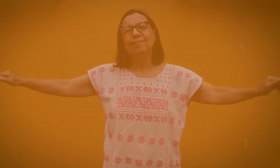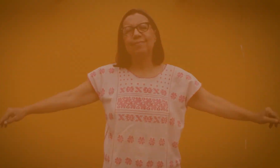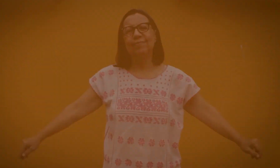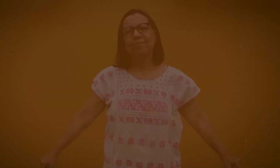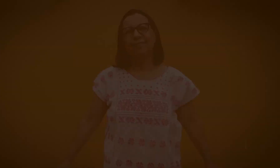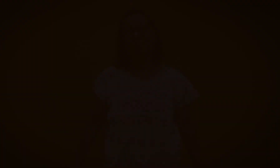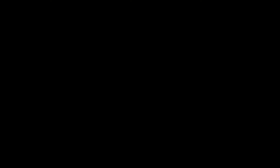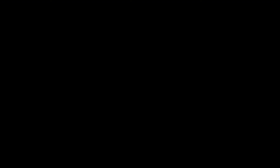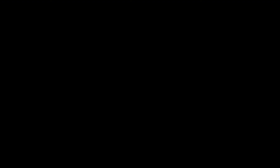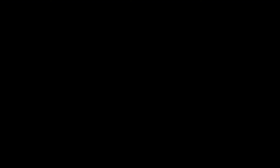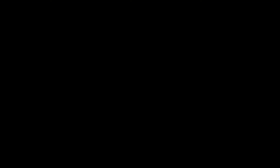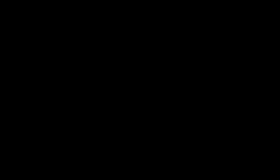¿Qué tal?